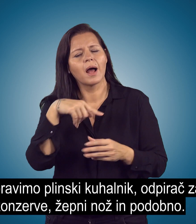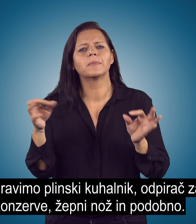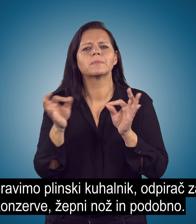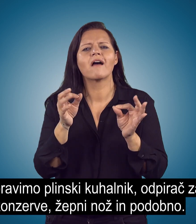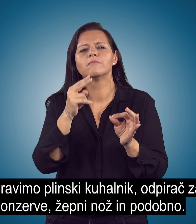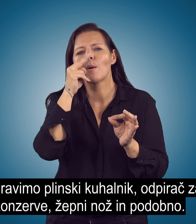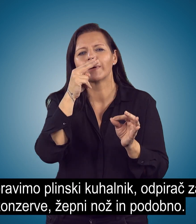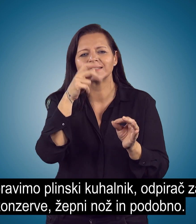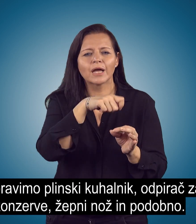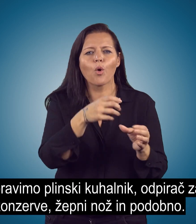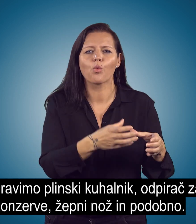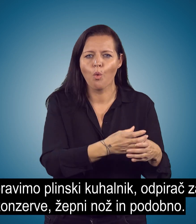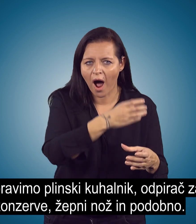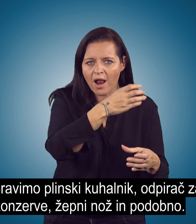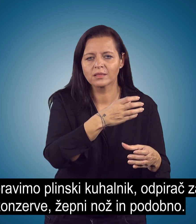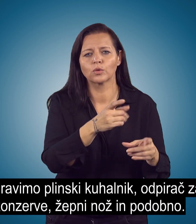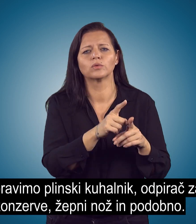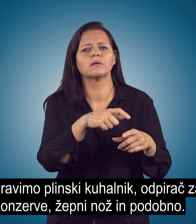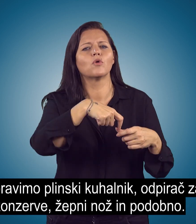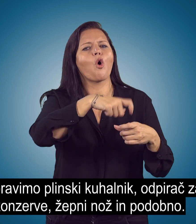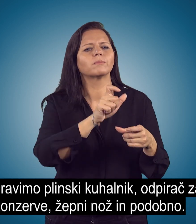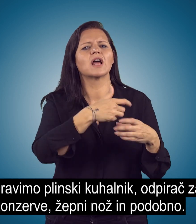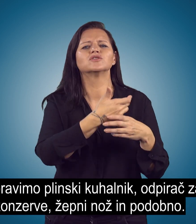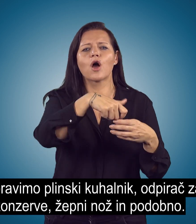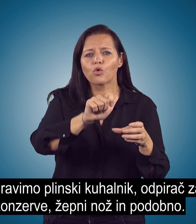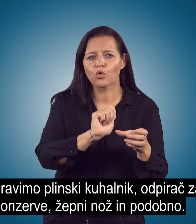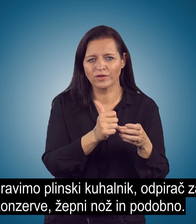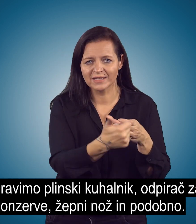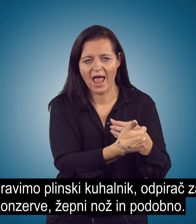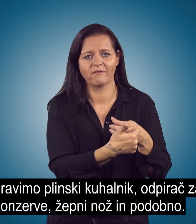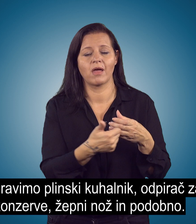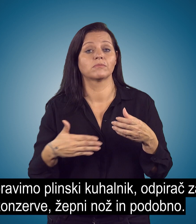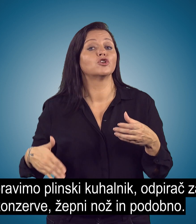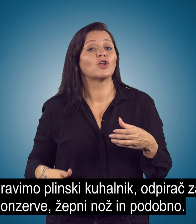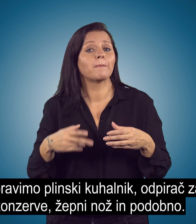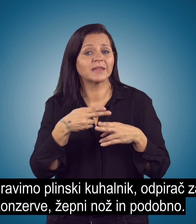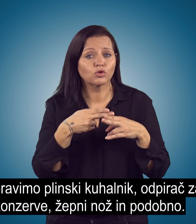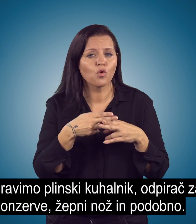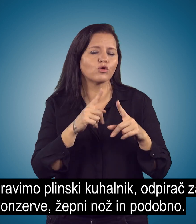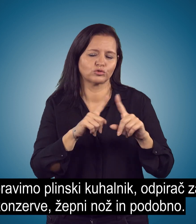Pripravimo plinski kuhalnik, odpirat za konzerve, žepni nož in podobno.